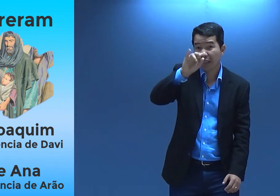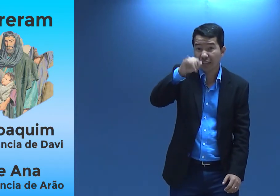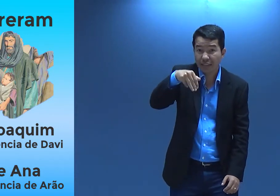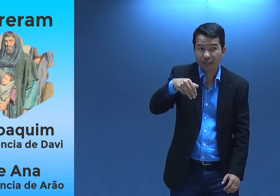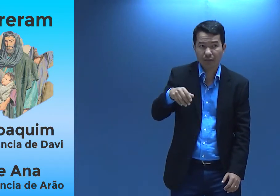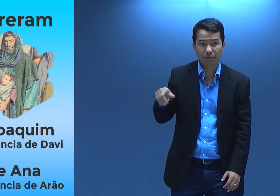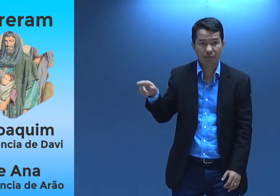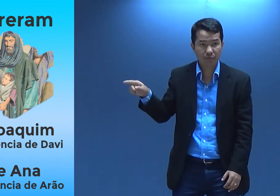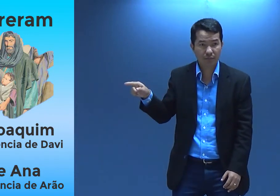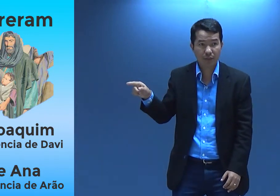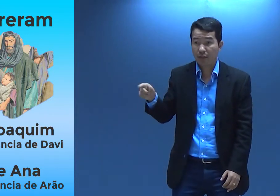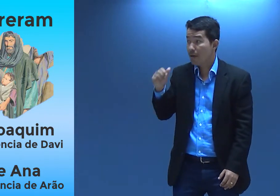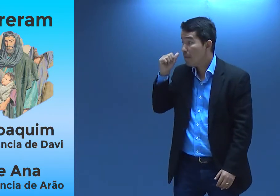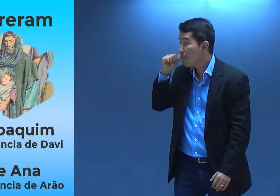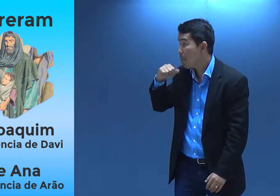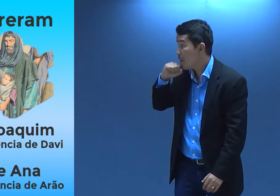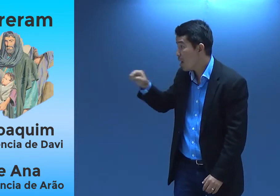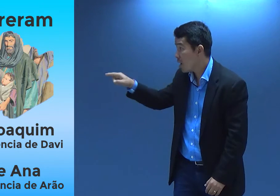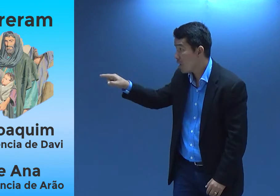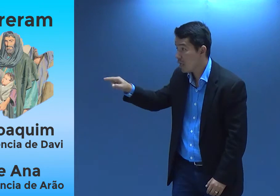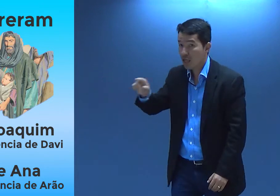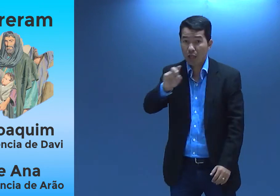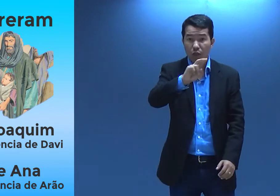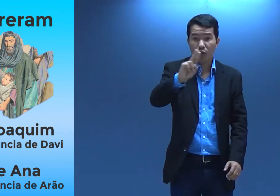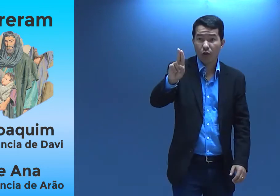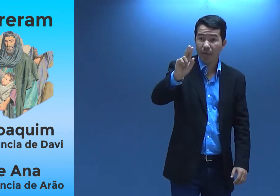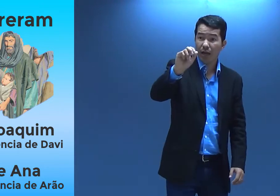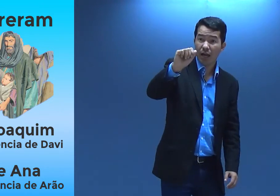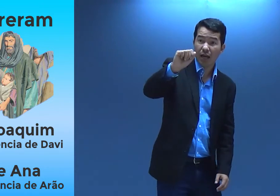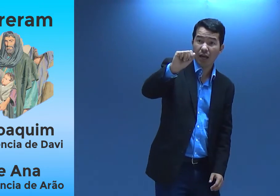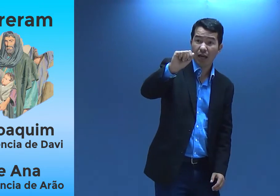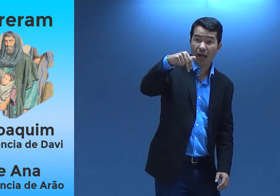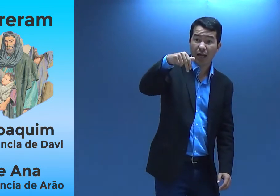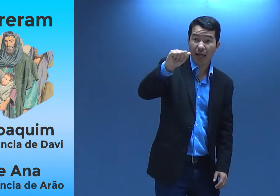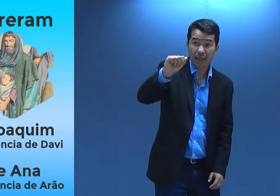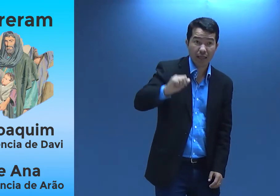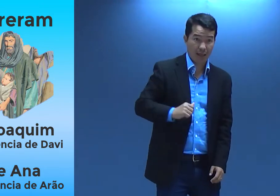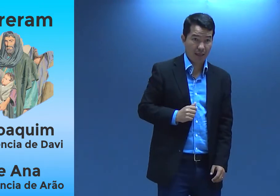Joaquim. E a mamãe se chamava Ana.